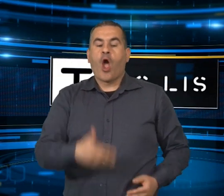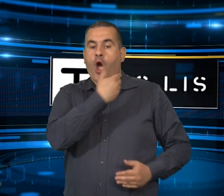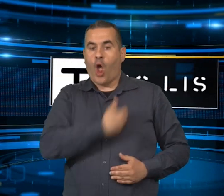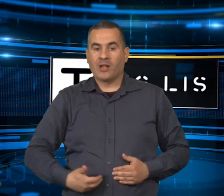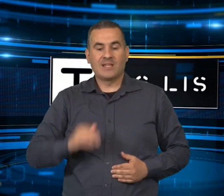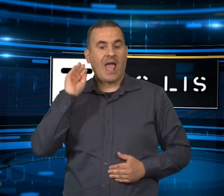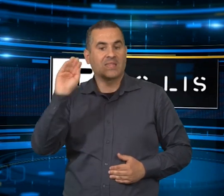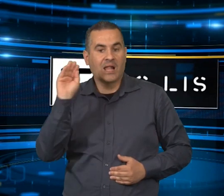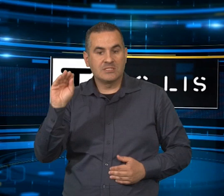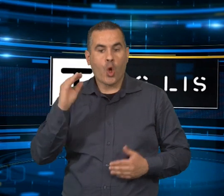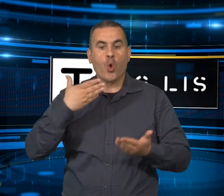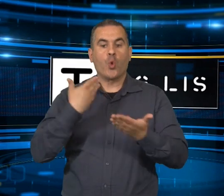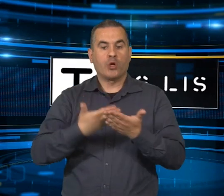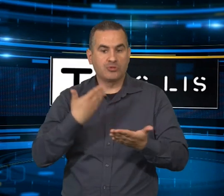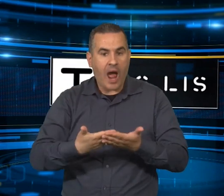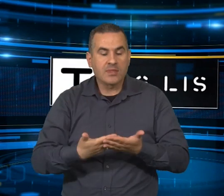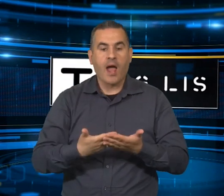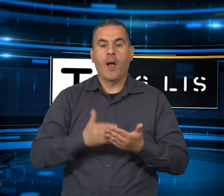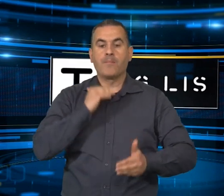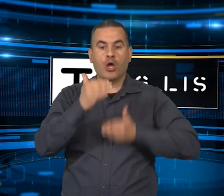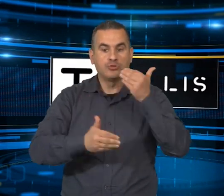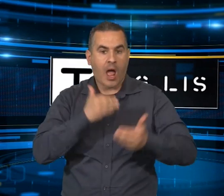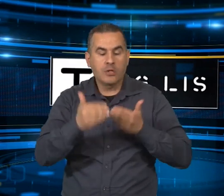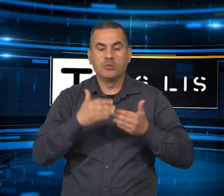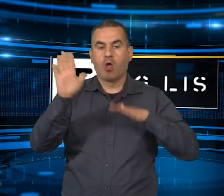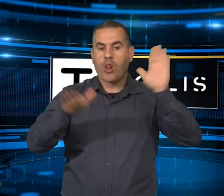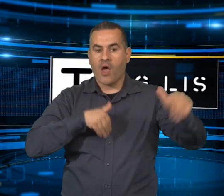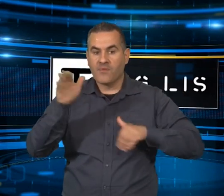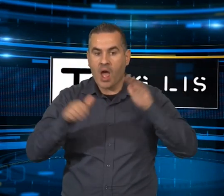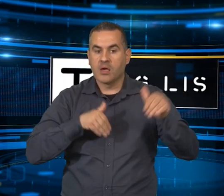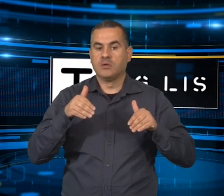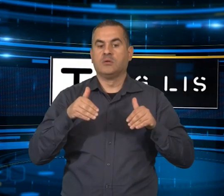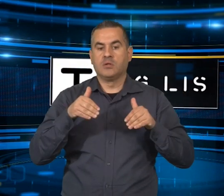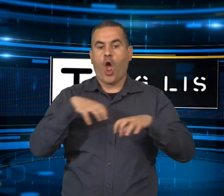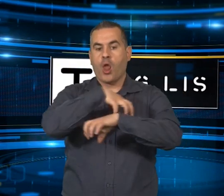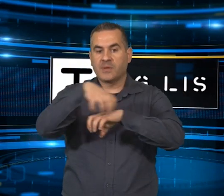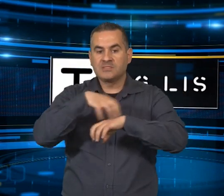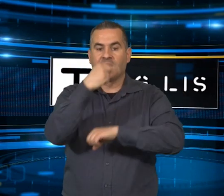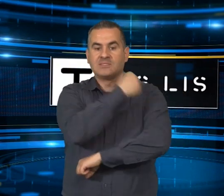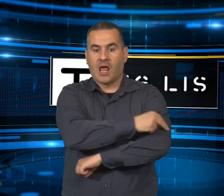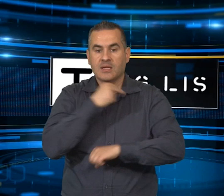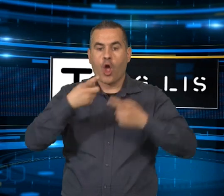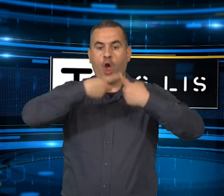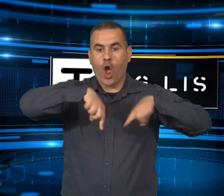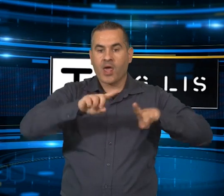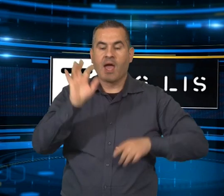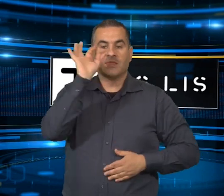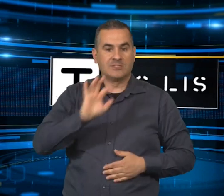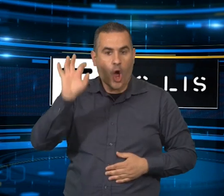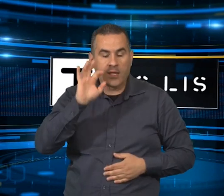Convocare a Nuoro con procedura d'urgenza la Commissione Sanità del Consiglio regionale che preveda l'audizione dell'assessore della Sanità Carlo Doria sui